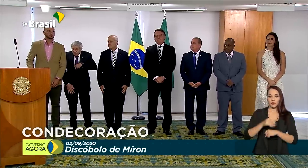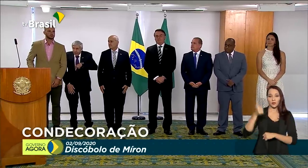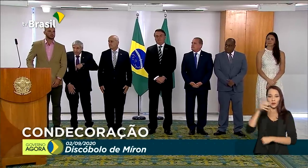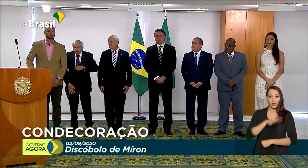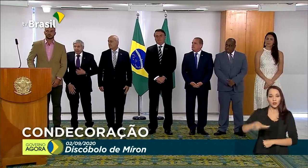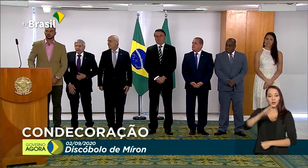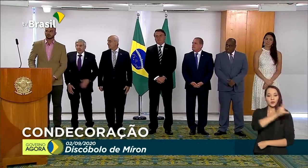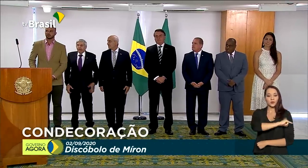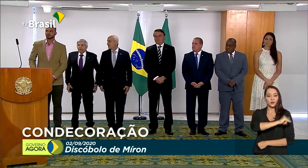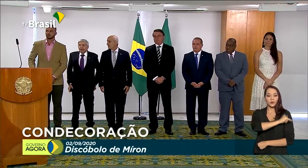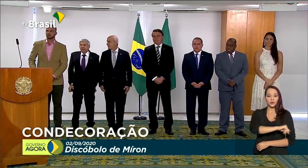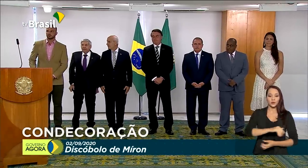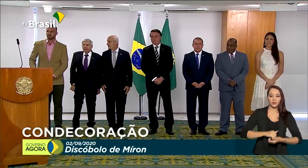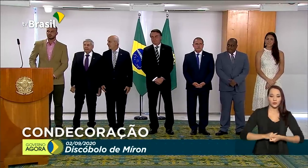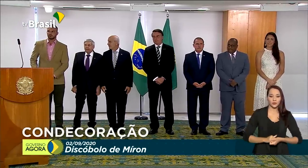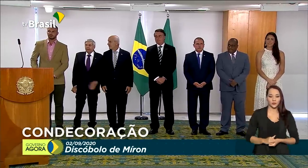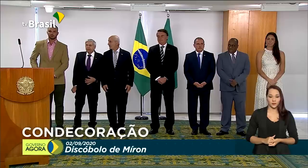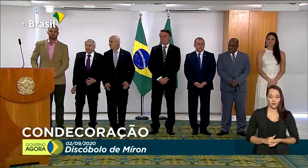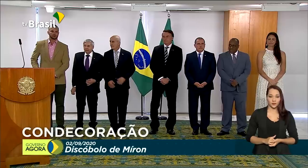Região do Rio de Janeiro.